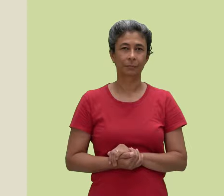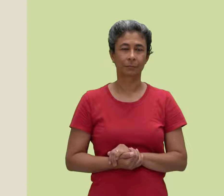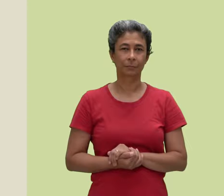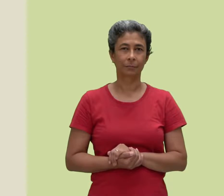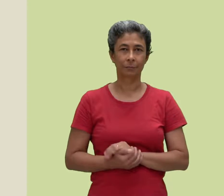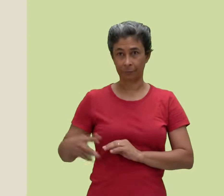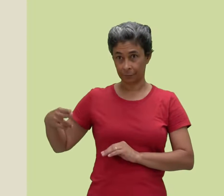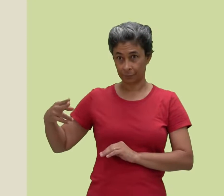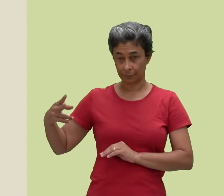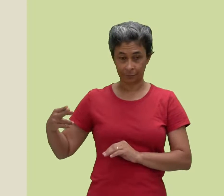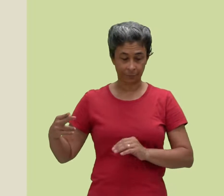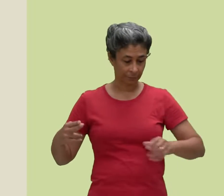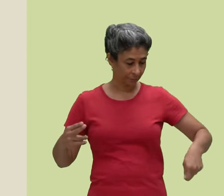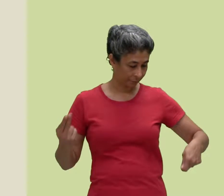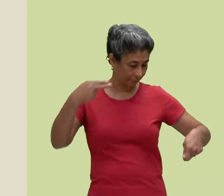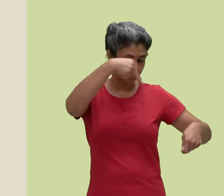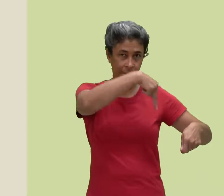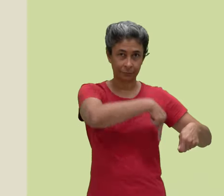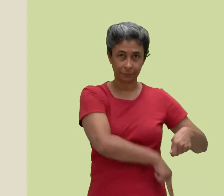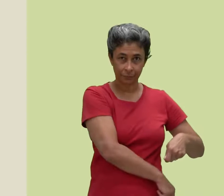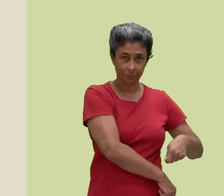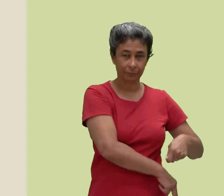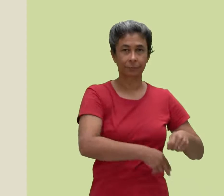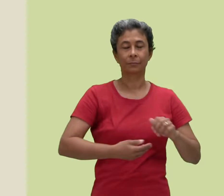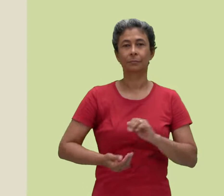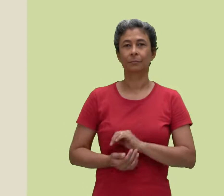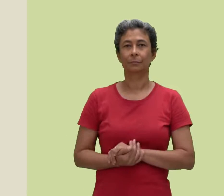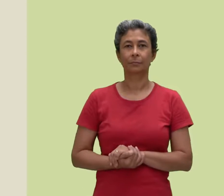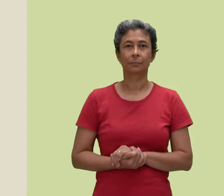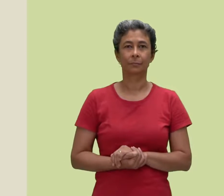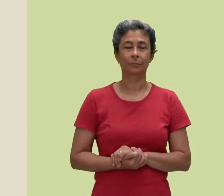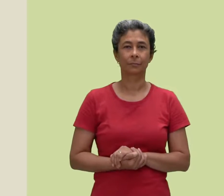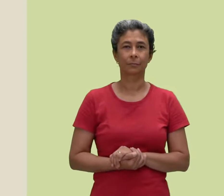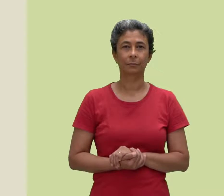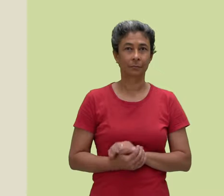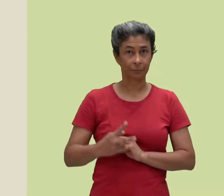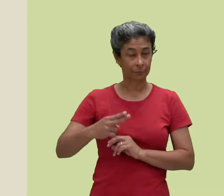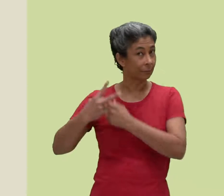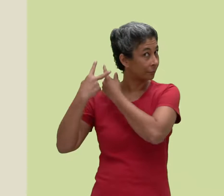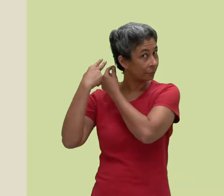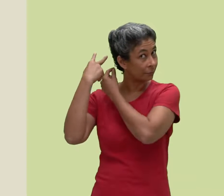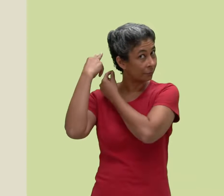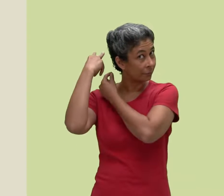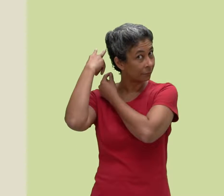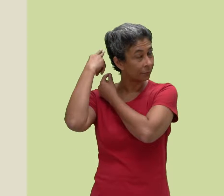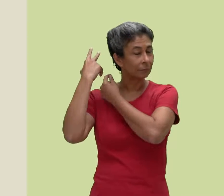Apagar o tesoura na bolsa. Apagar o cabelo.